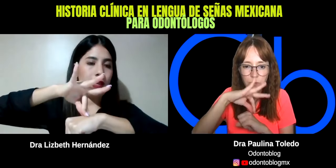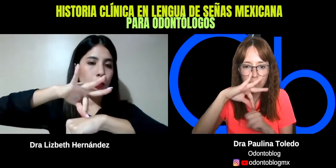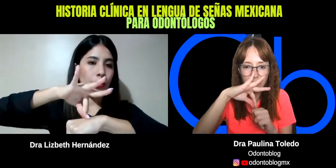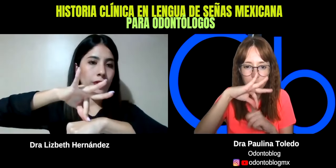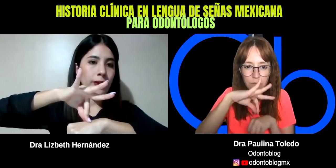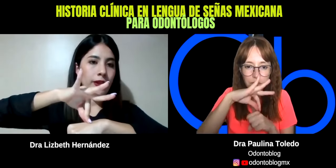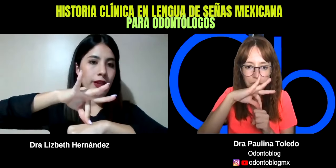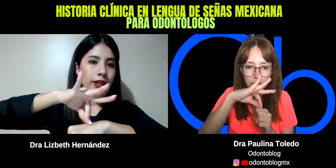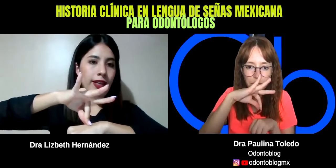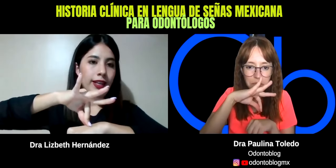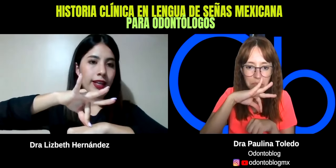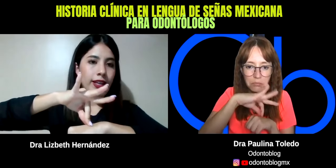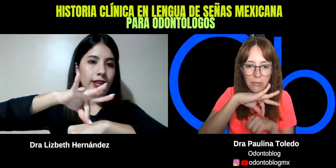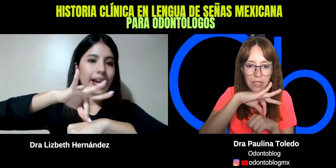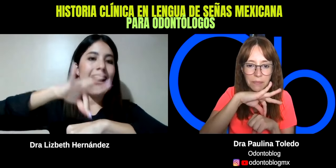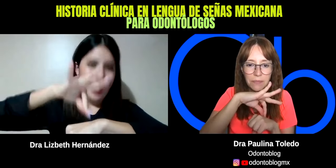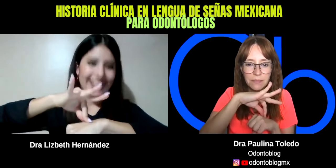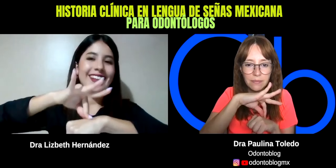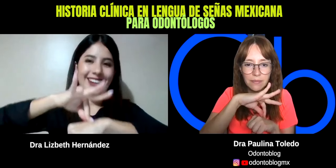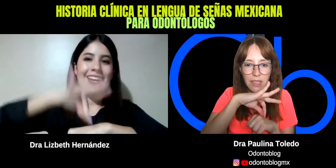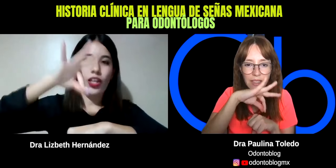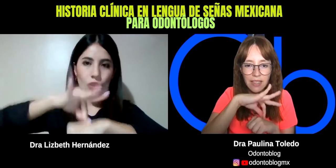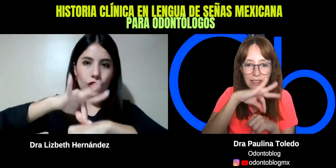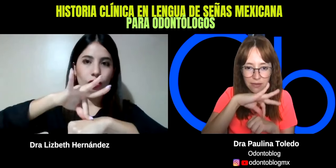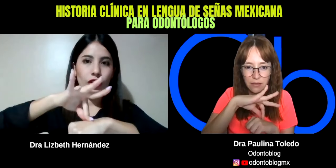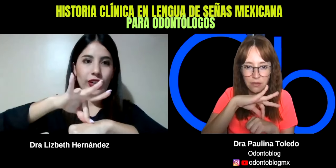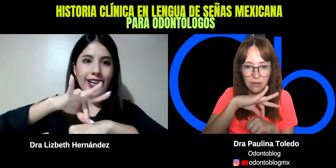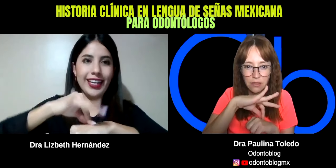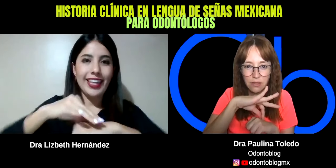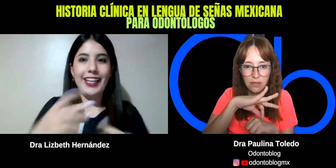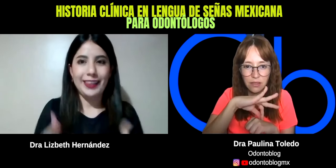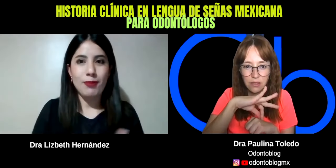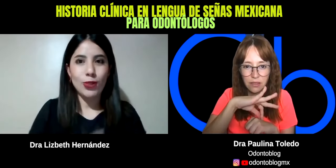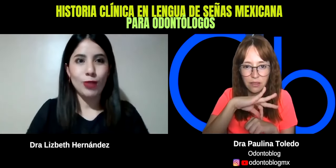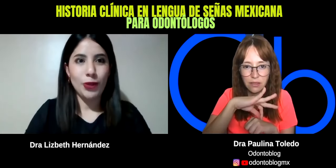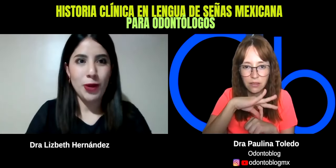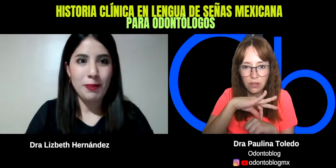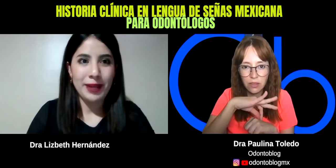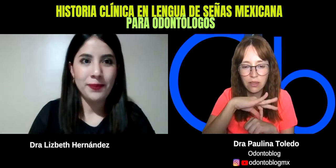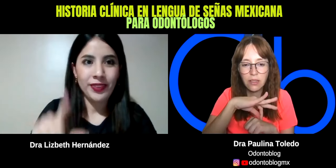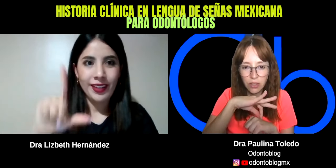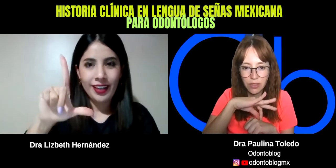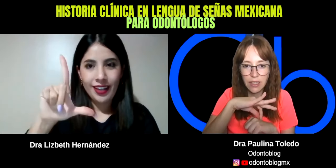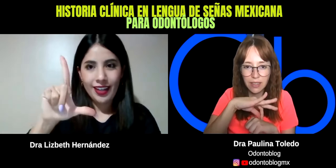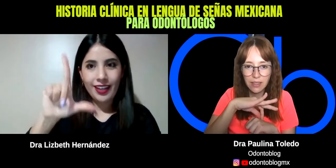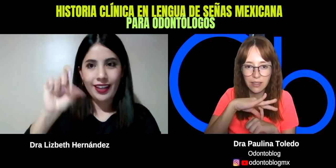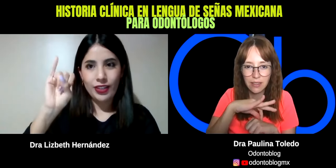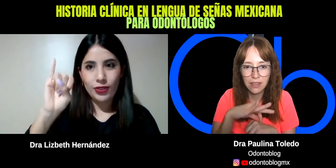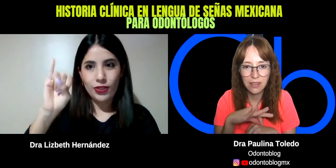puño. Aquí. Ahí, ajá. Doctora y deletreamos nuestro nombre. Ok. Yo soy la